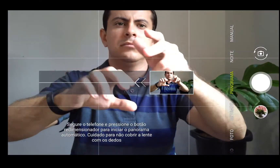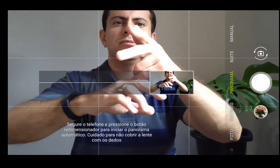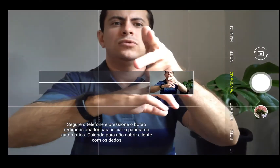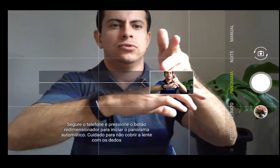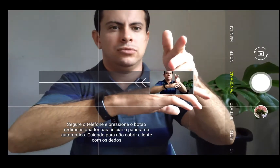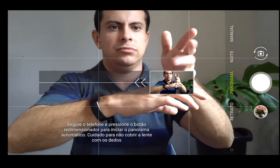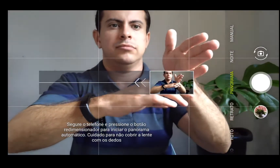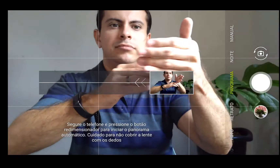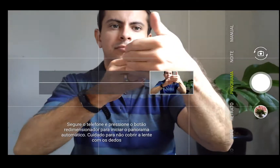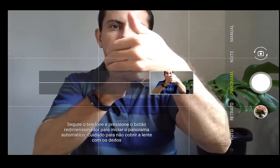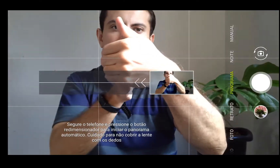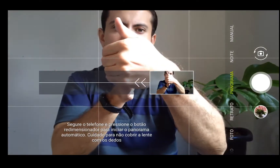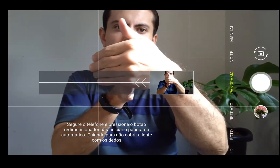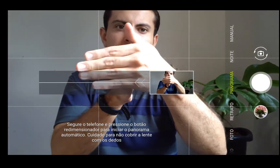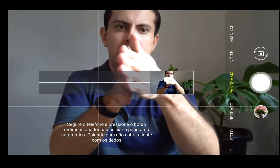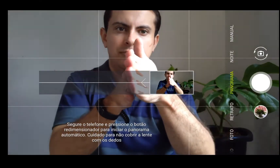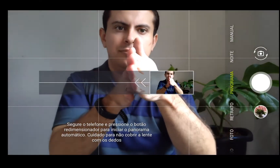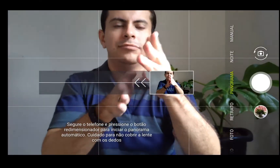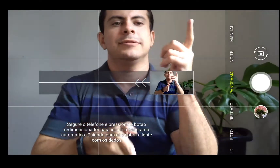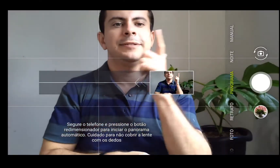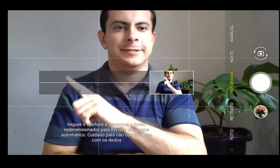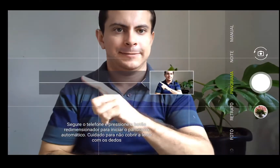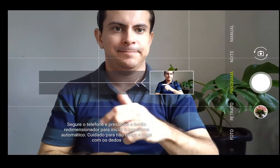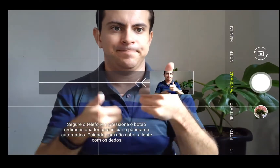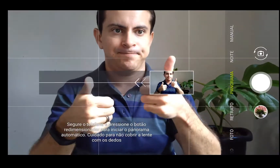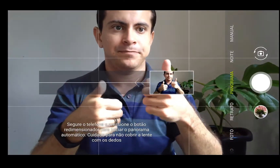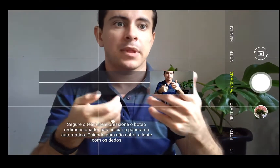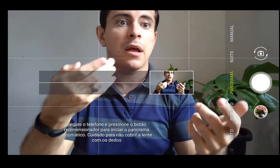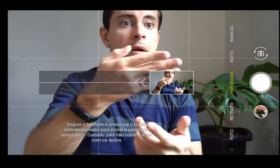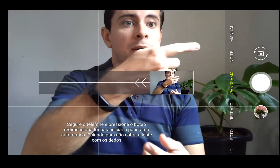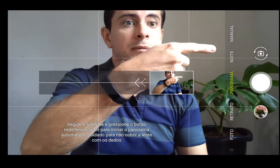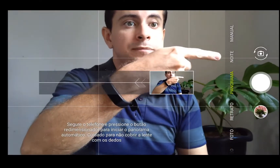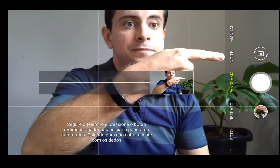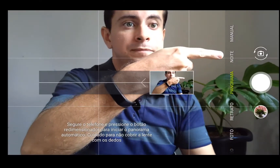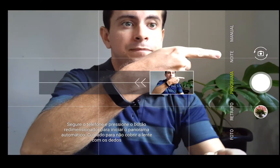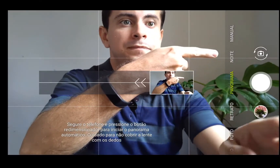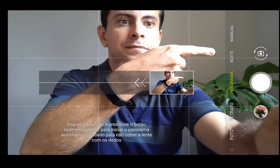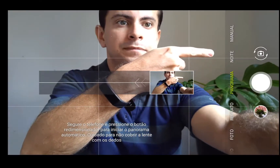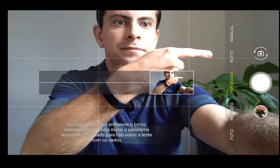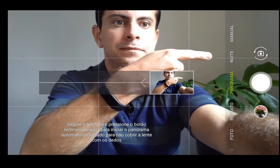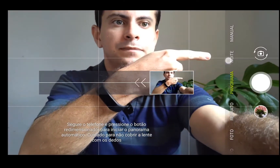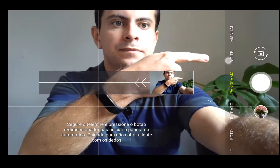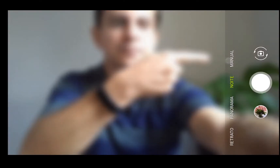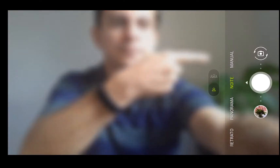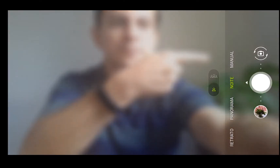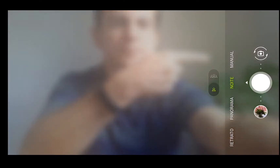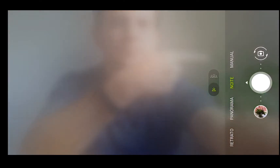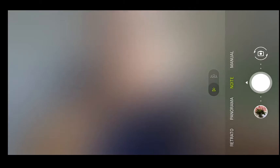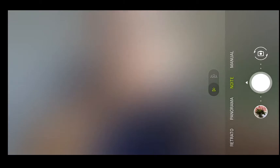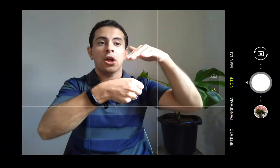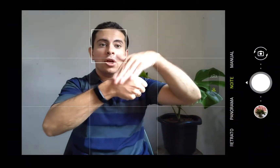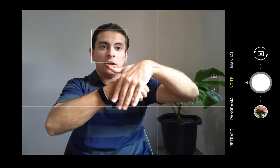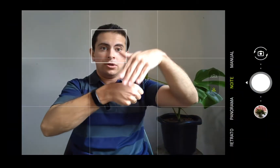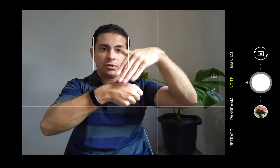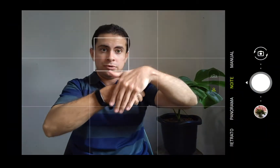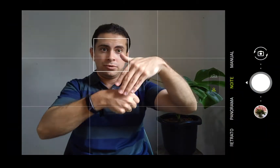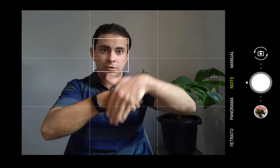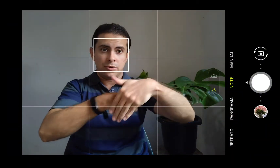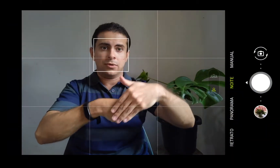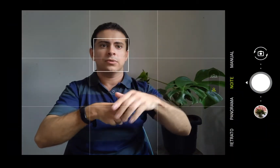horizontal. Tá ok? Então, temos aqui o efeito noite, dá para escolher entre as duas câmeras, o ele